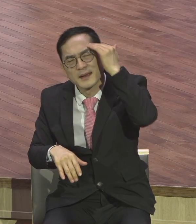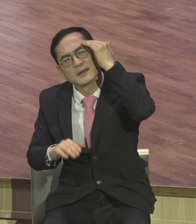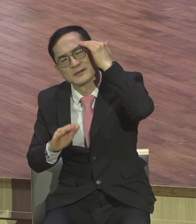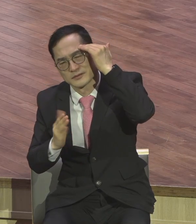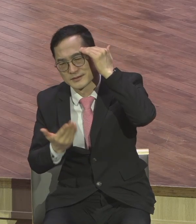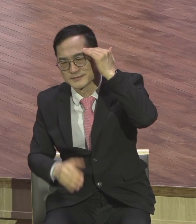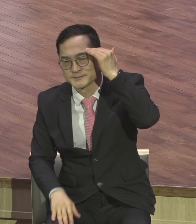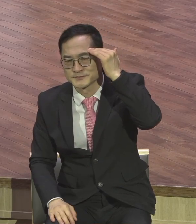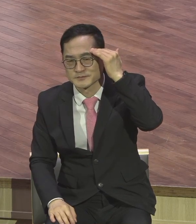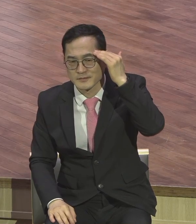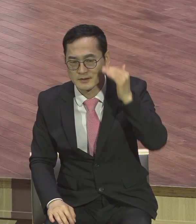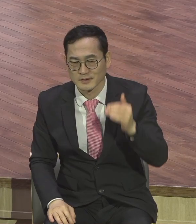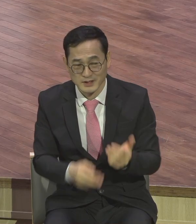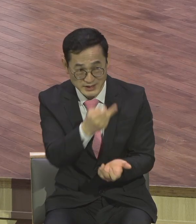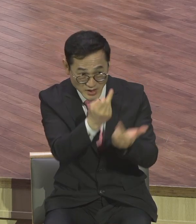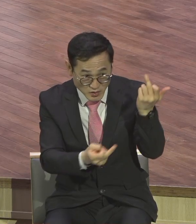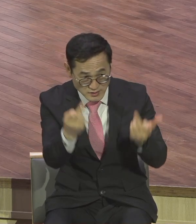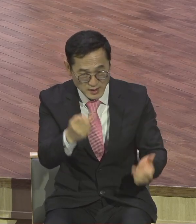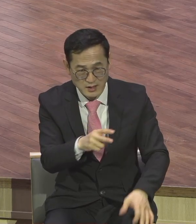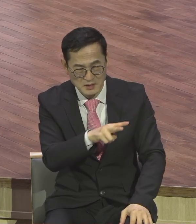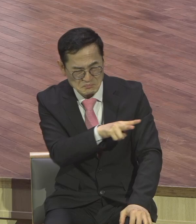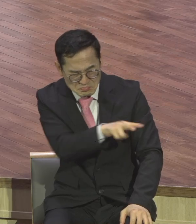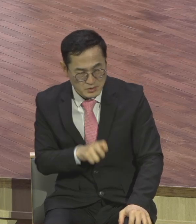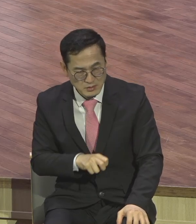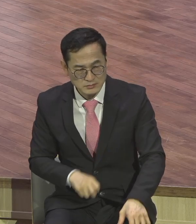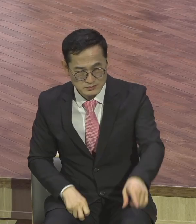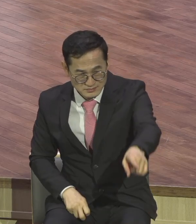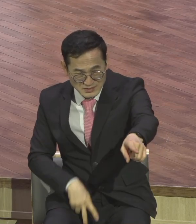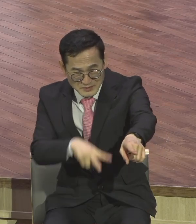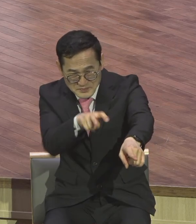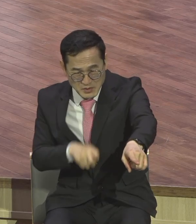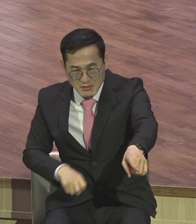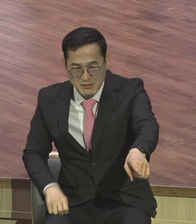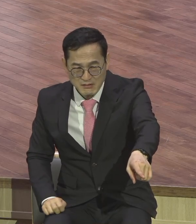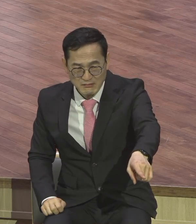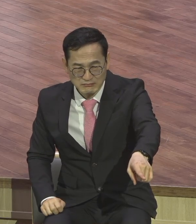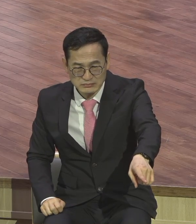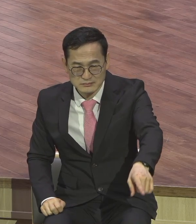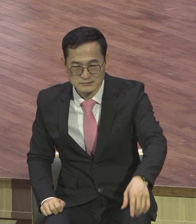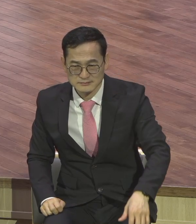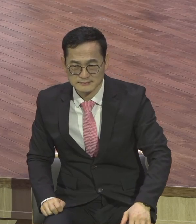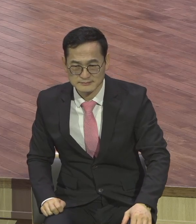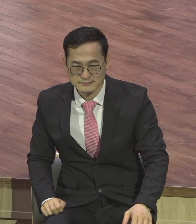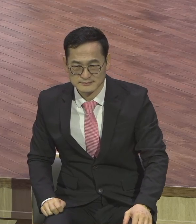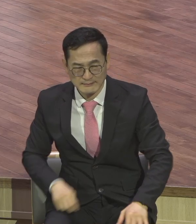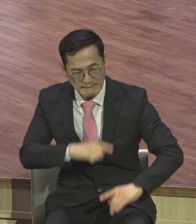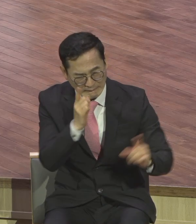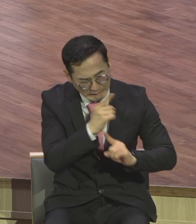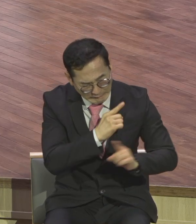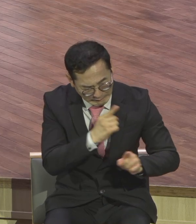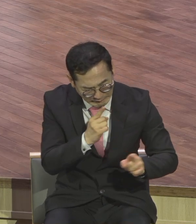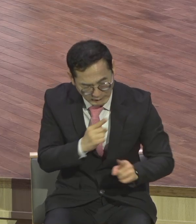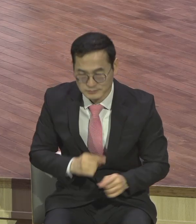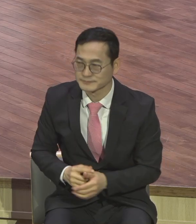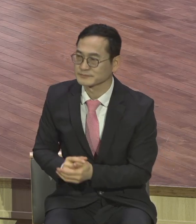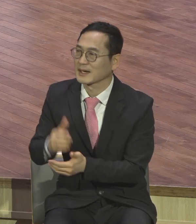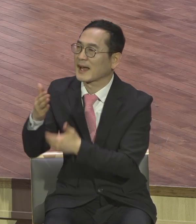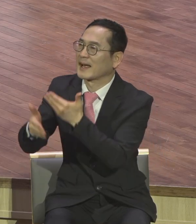형제를 미워하면서 하나님을 사랑한다. 말도 안 되는 소리다. 왜? 그 형제를 하나님이 지었다니까요.